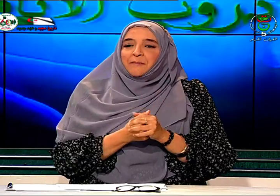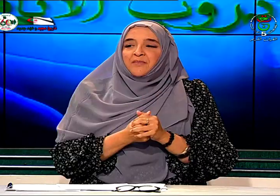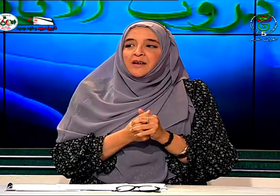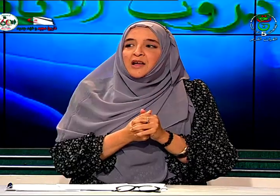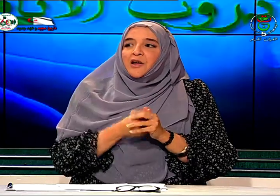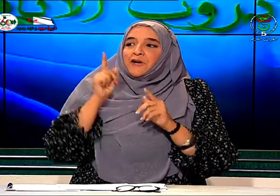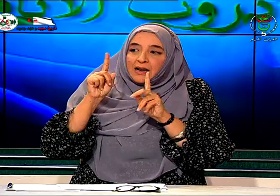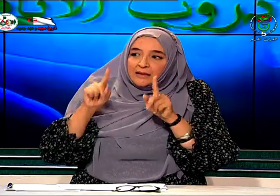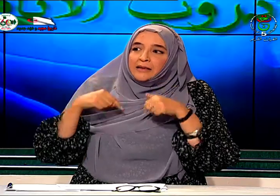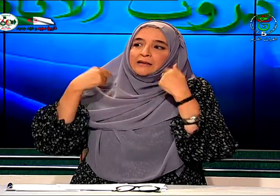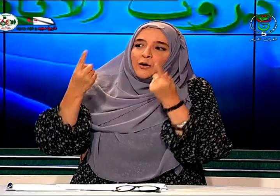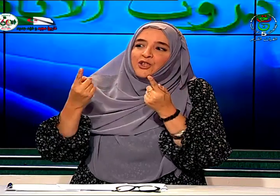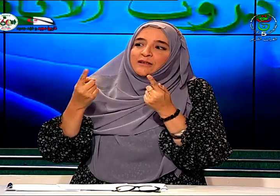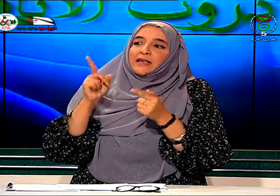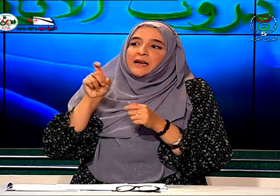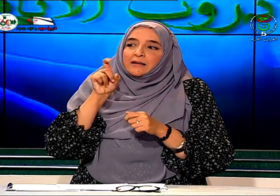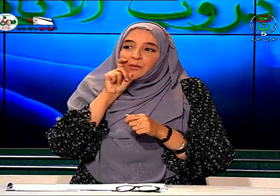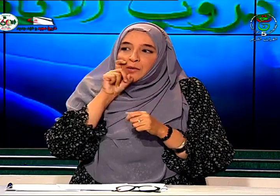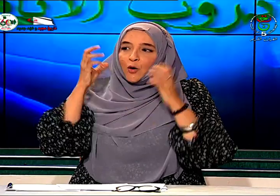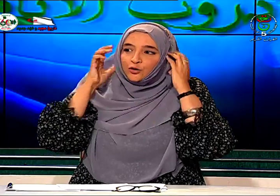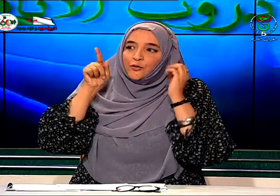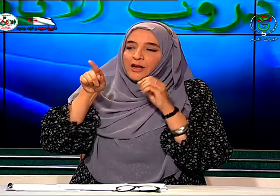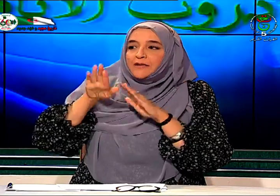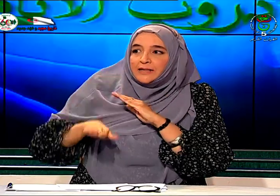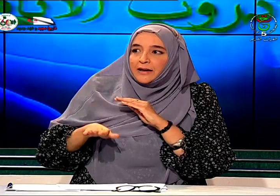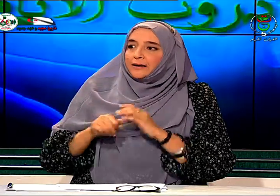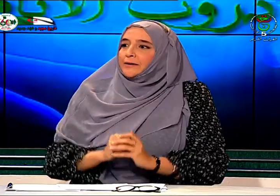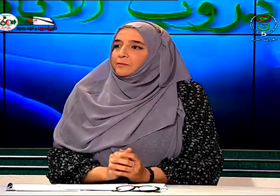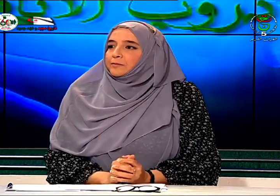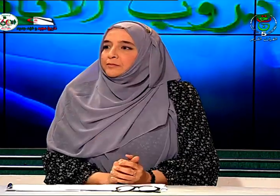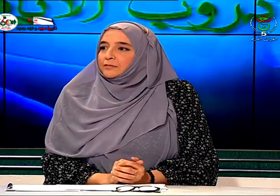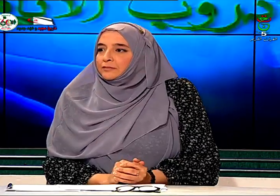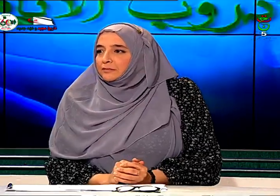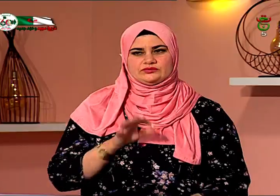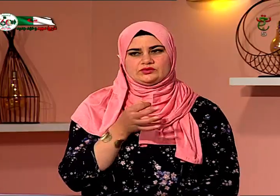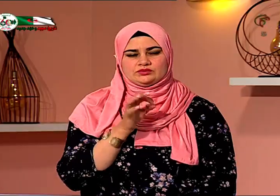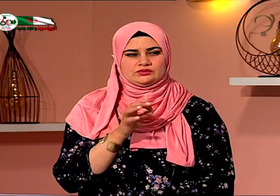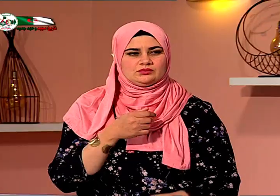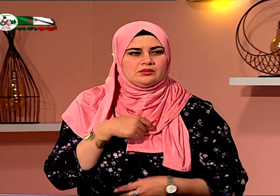فهل توجهتي إلى طبيبة الأرطفونيا في صغيرك؟ نعم